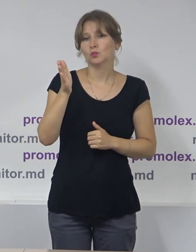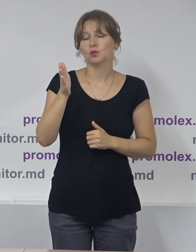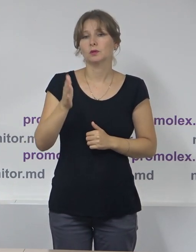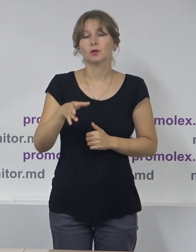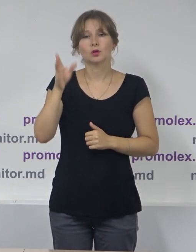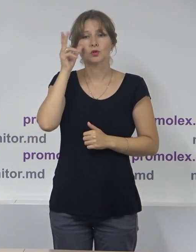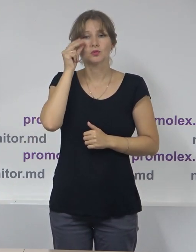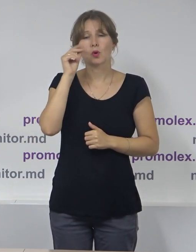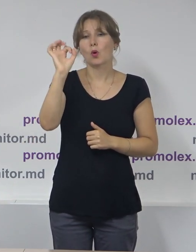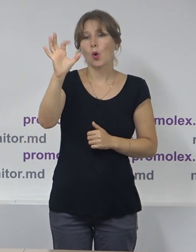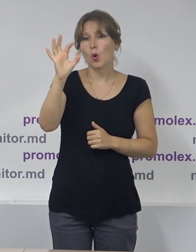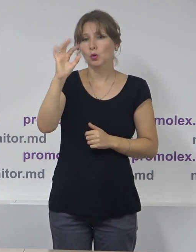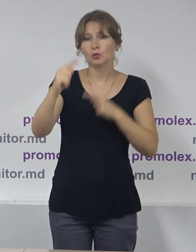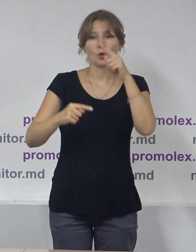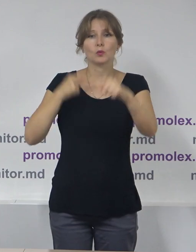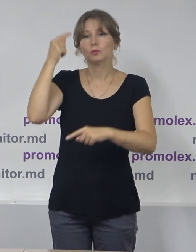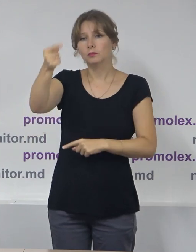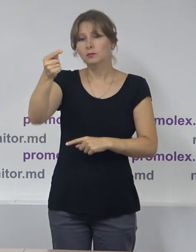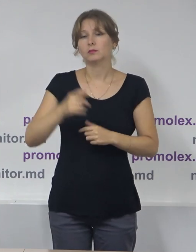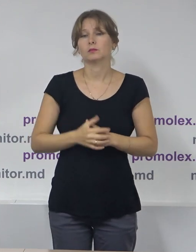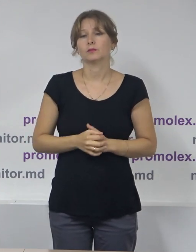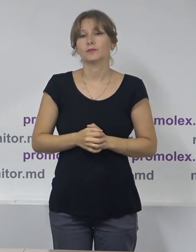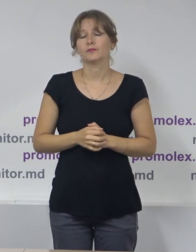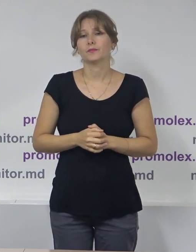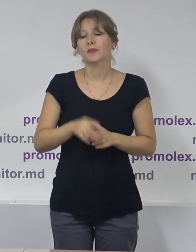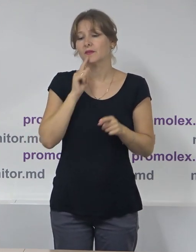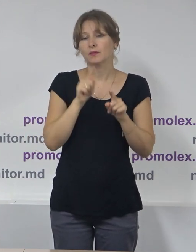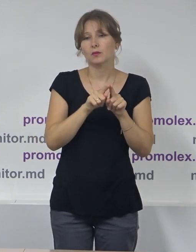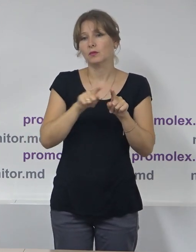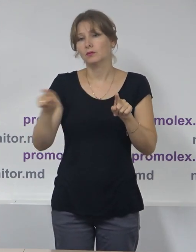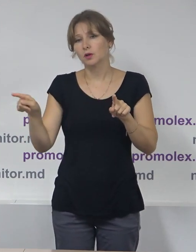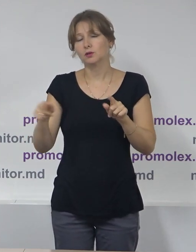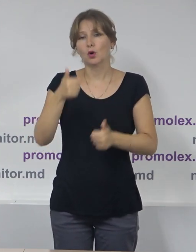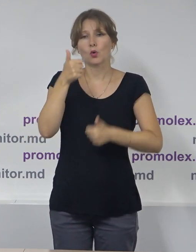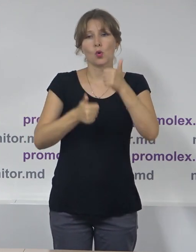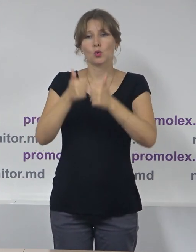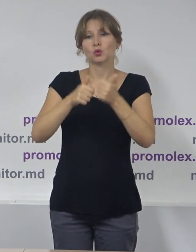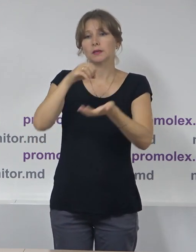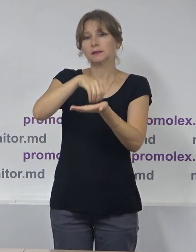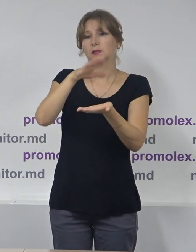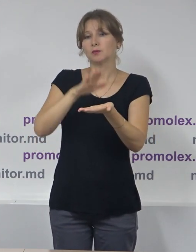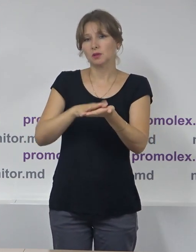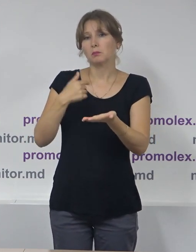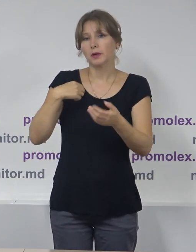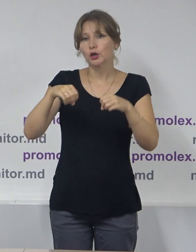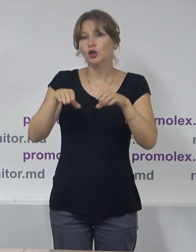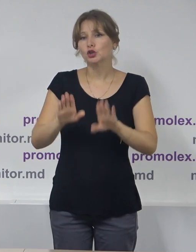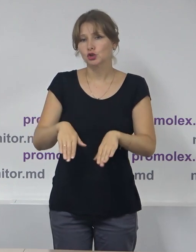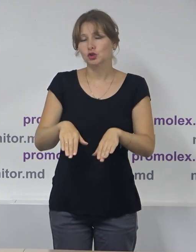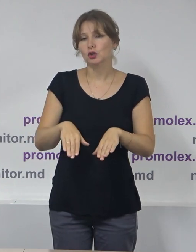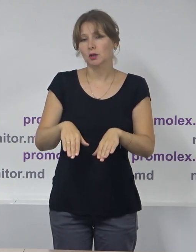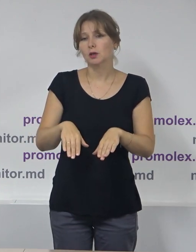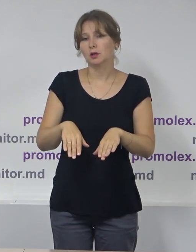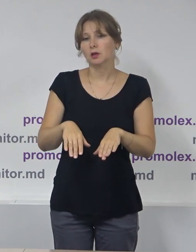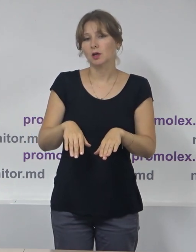în luna octombrie următoarea. Pentru perioada din registrarea concurenților electorali am decis să avem o